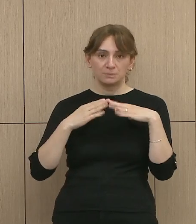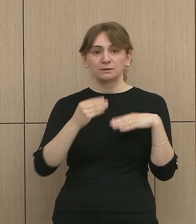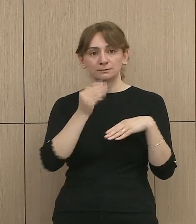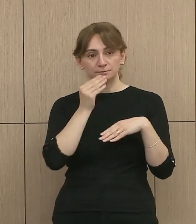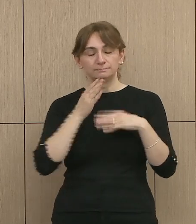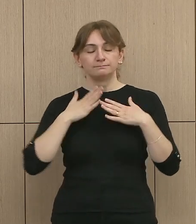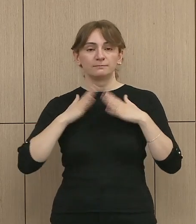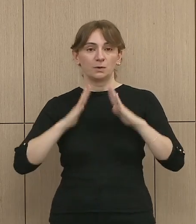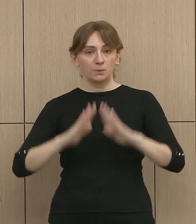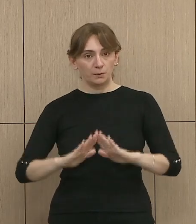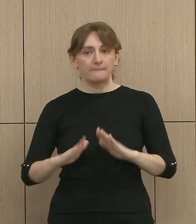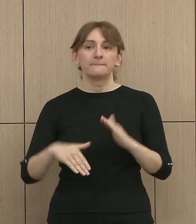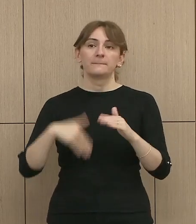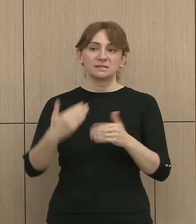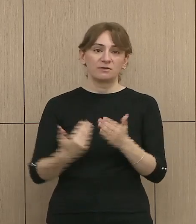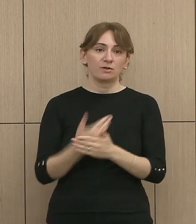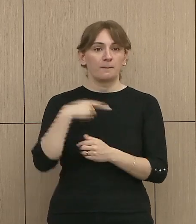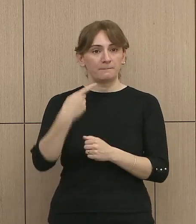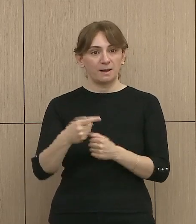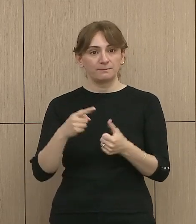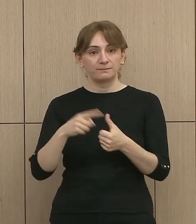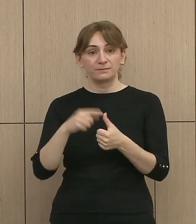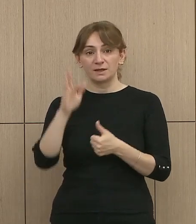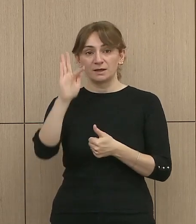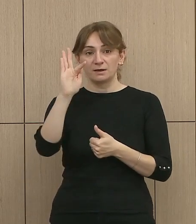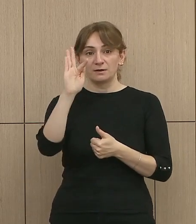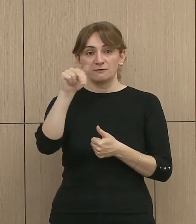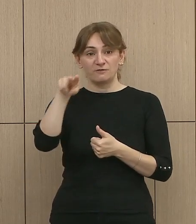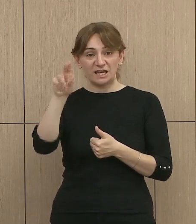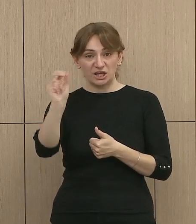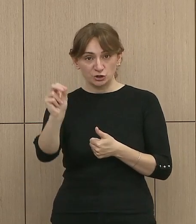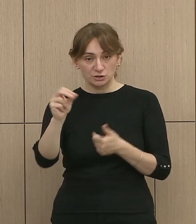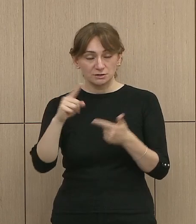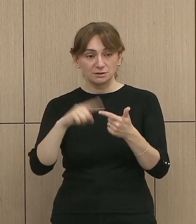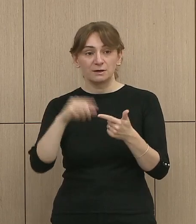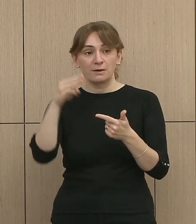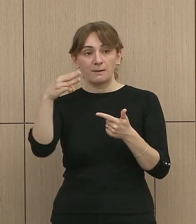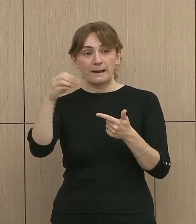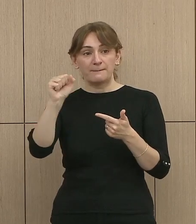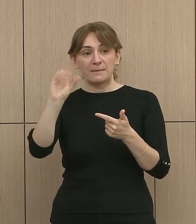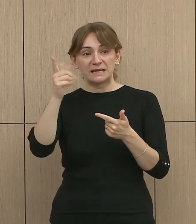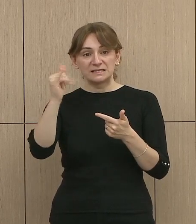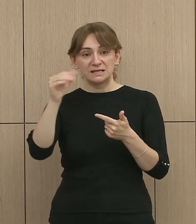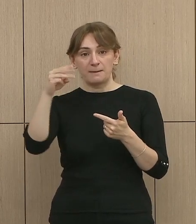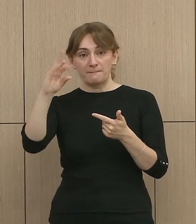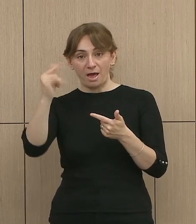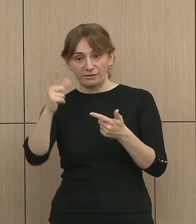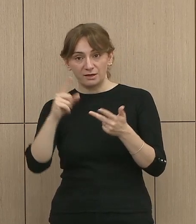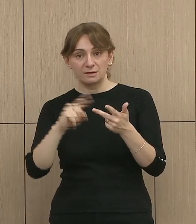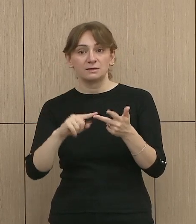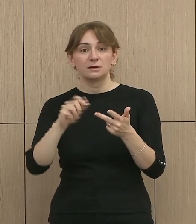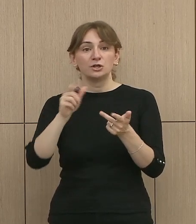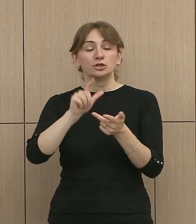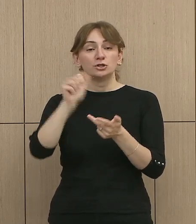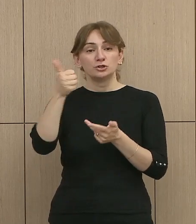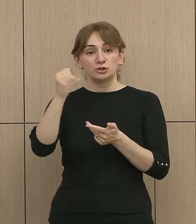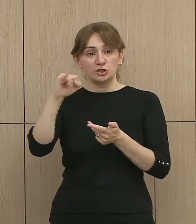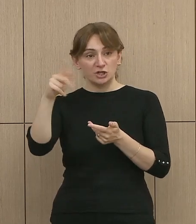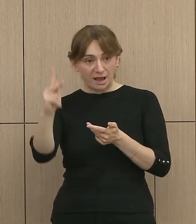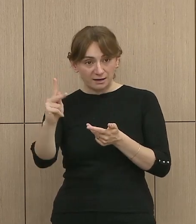antarve të grupit në urimit. Pra është finic, Marsin e Madhe, Shiak, dhe në Tiran,